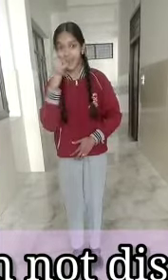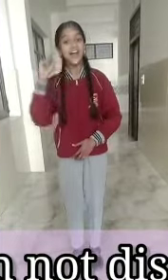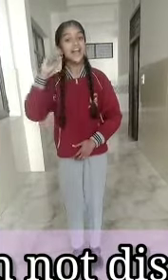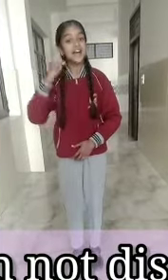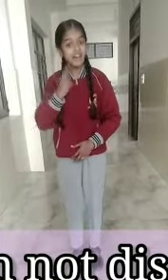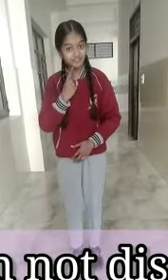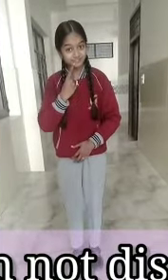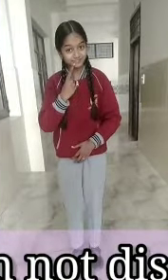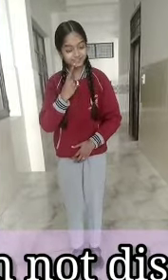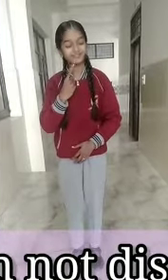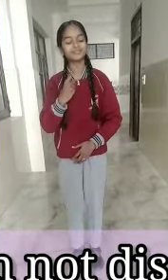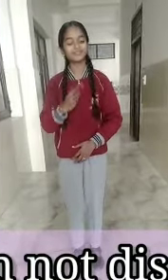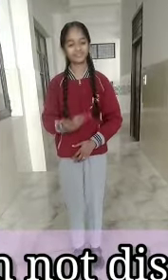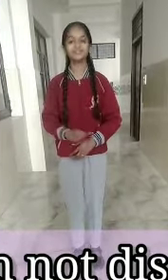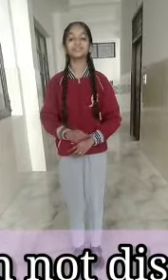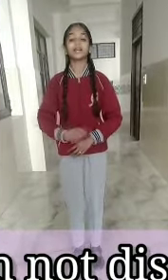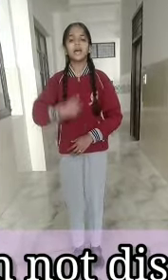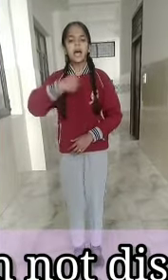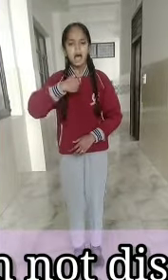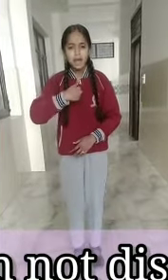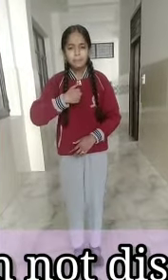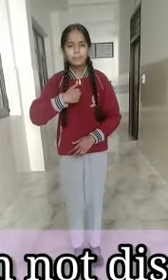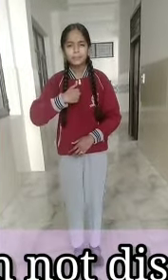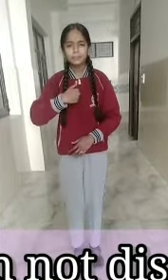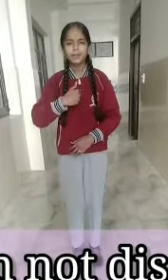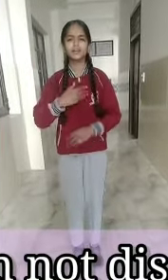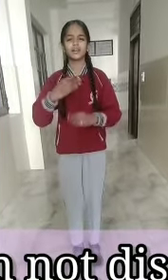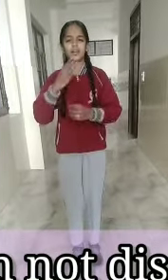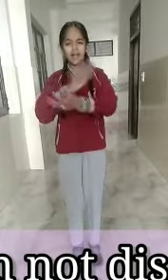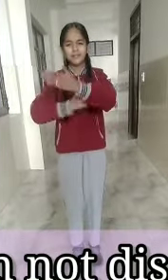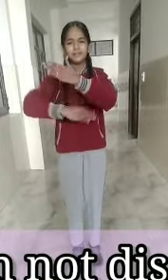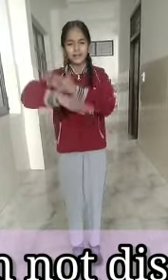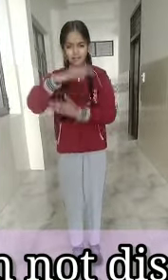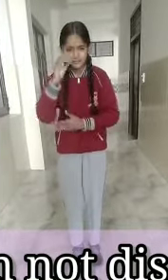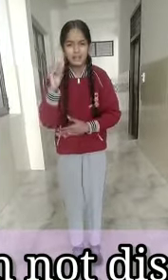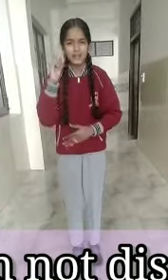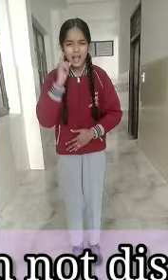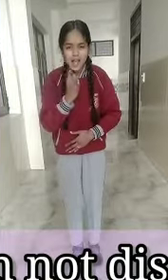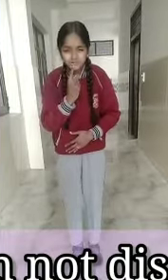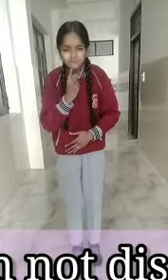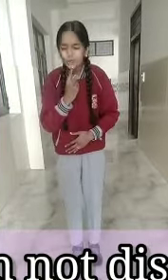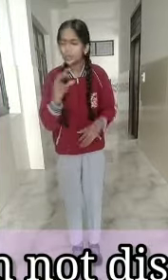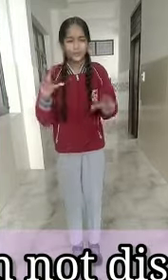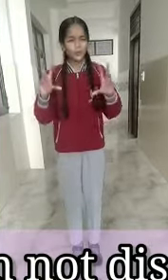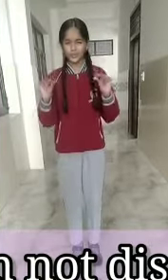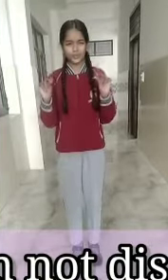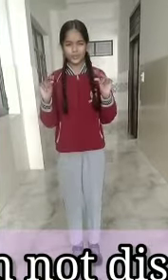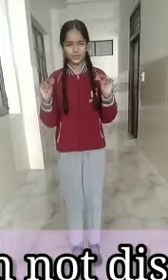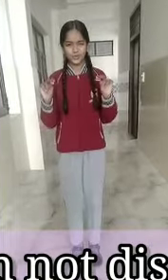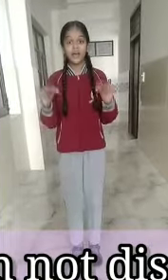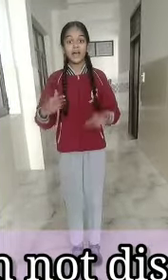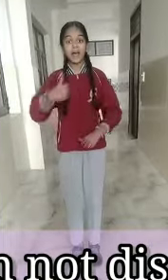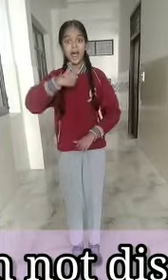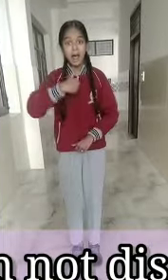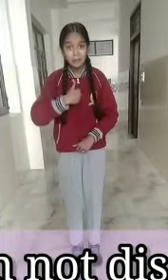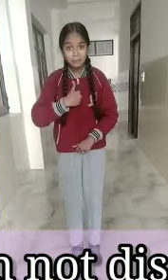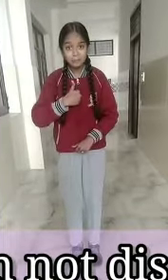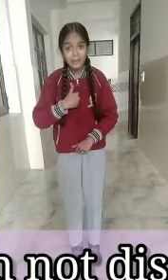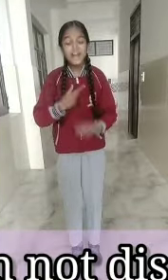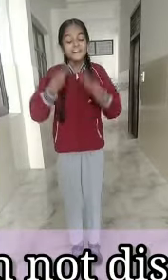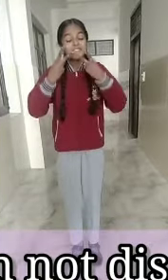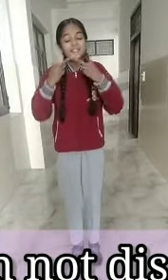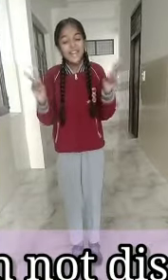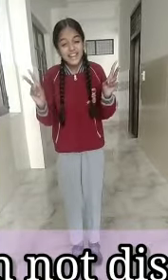یہ مت کہو خدا سے میری مشکلیں بڑی ہیں یہ